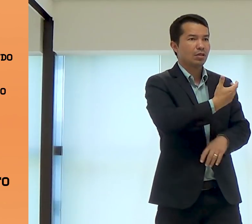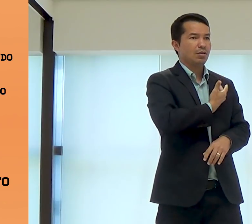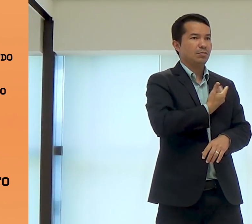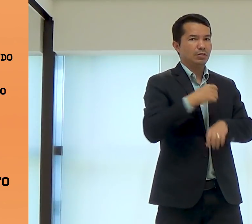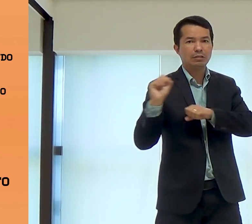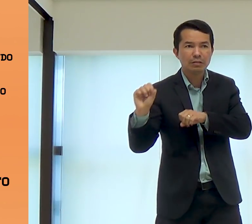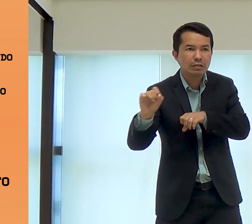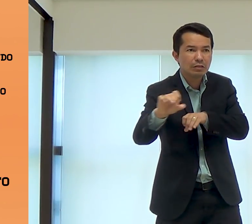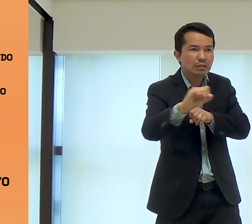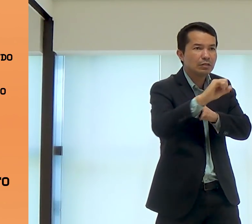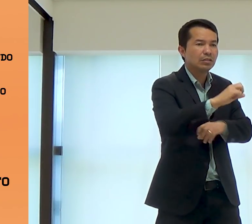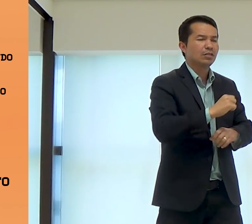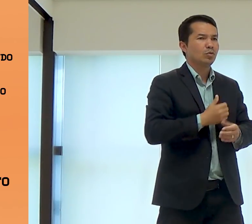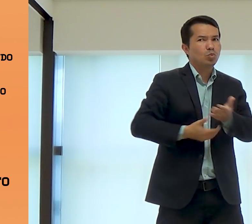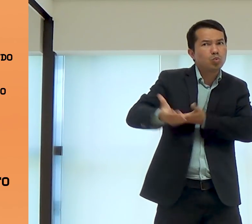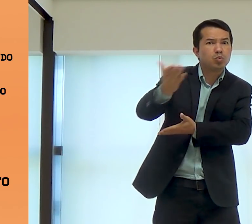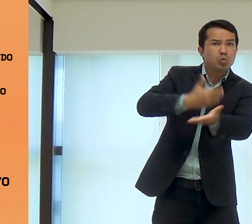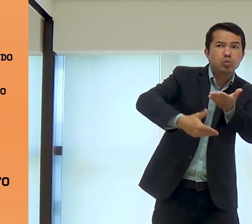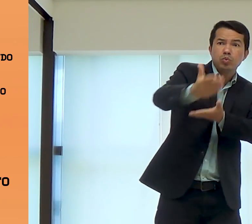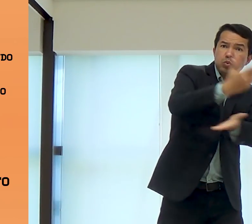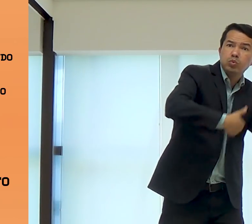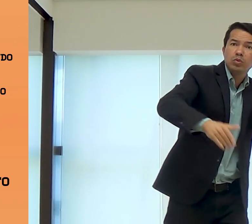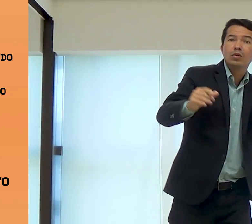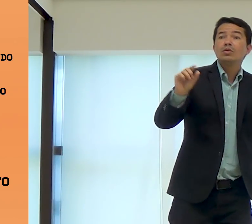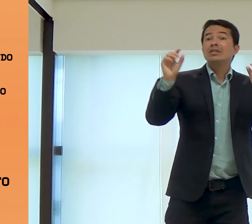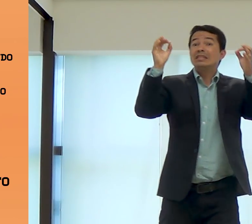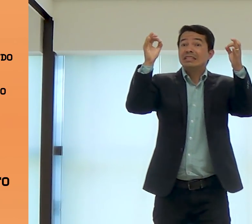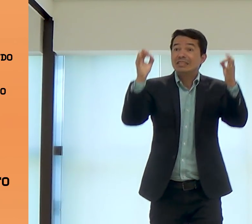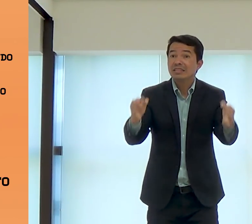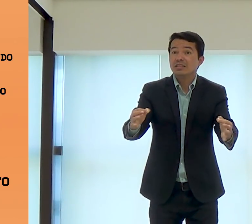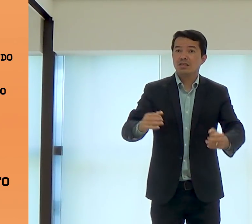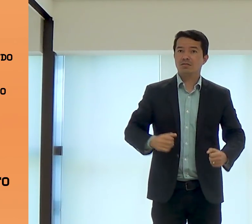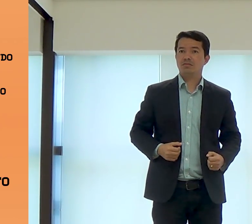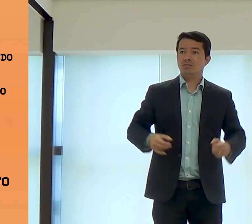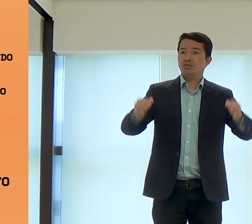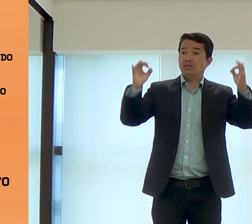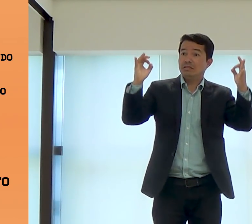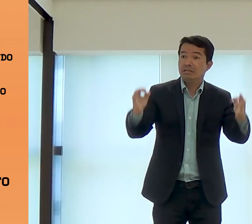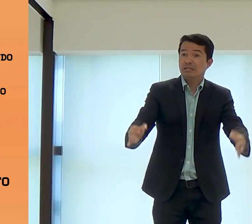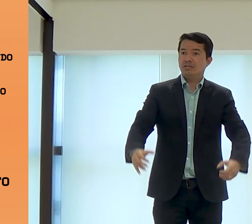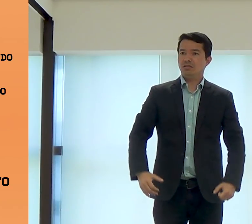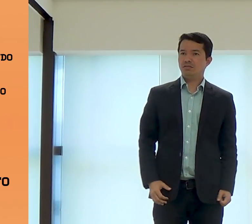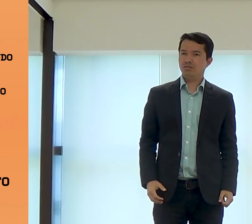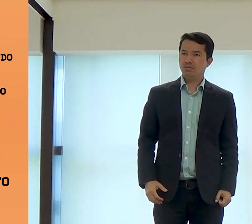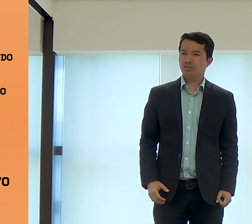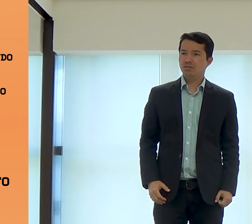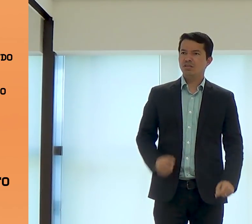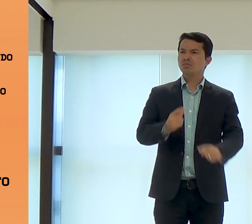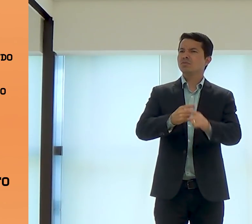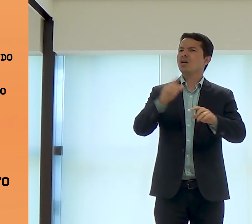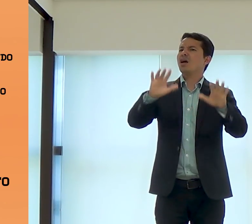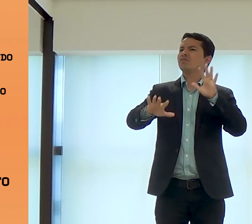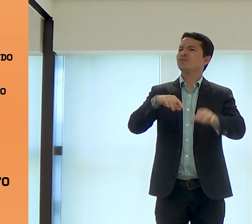ensinarmos nossos filhos a respeito de uma vida certa, uma vida digna, de uma vida correta.